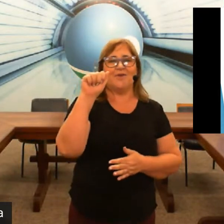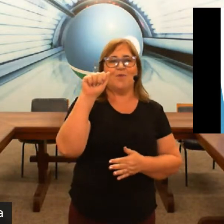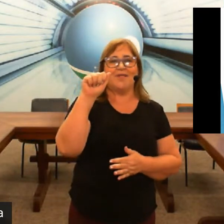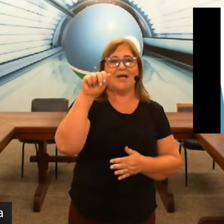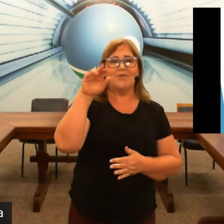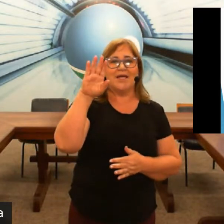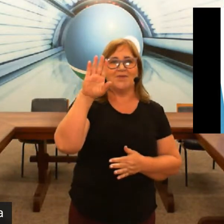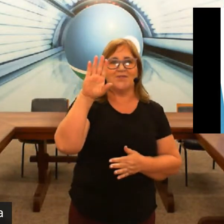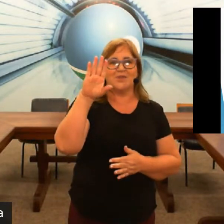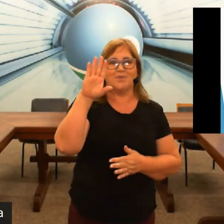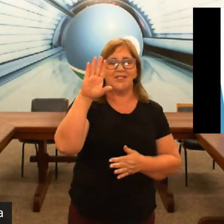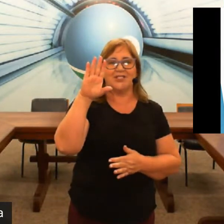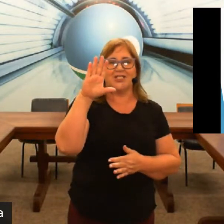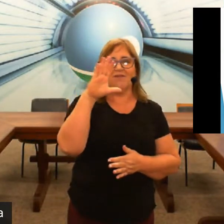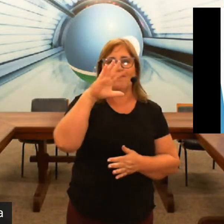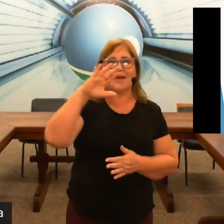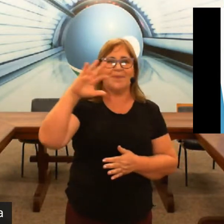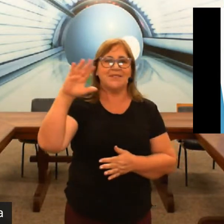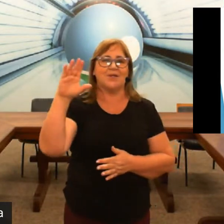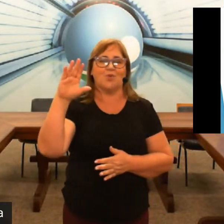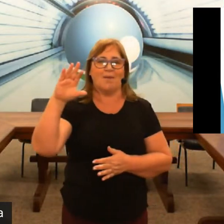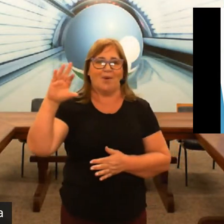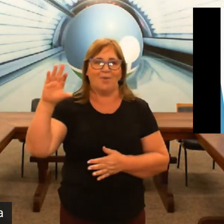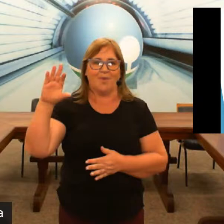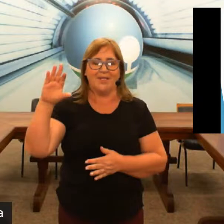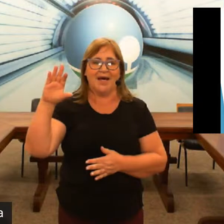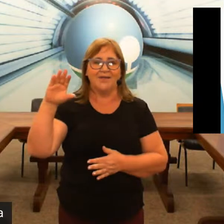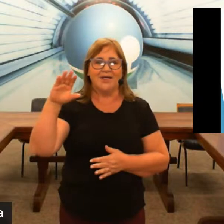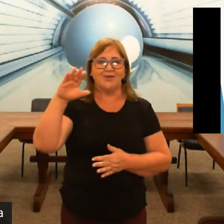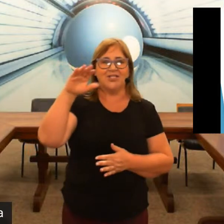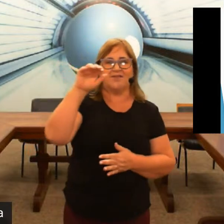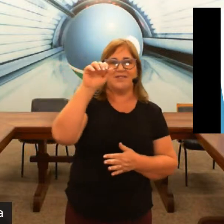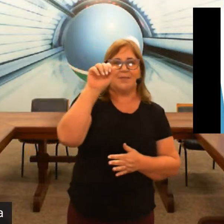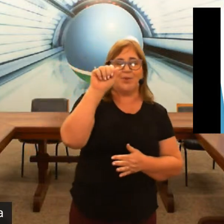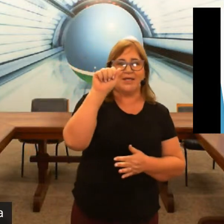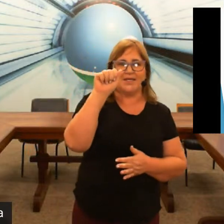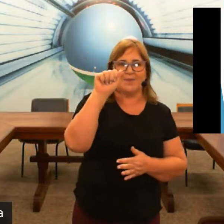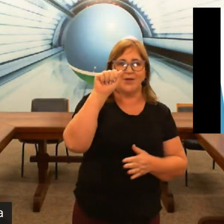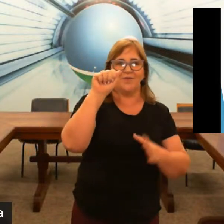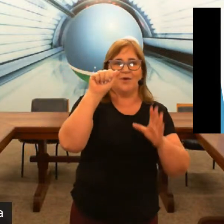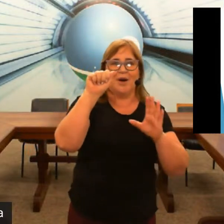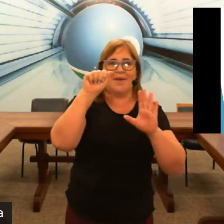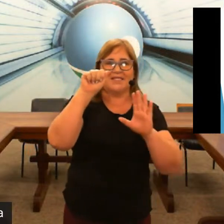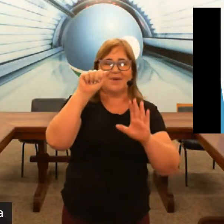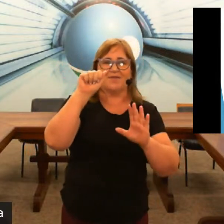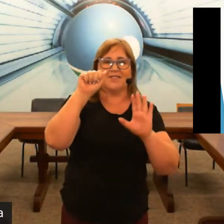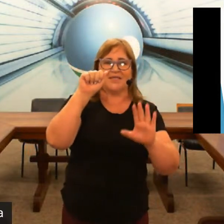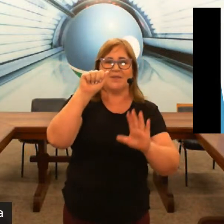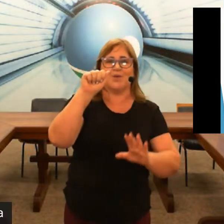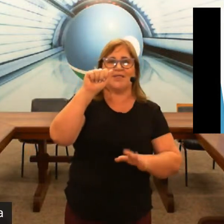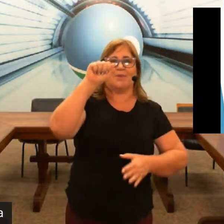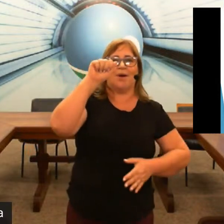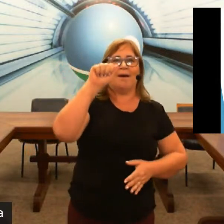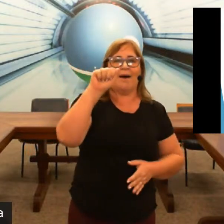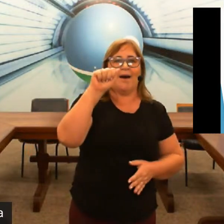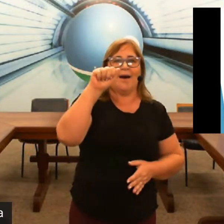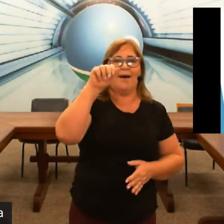gente vai movimentar os dedos mas a gente não vai ficar passeando com a mão combinado? então a gente vai fazer por exemplo eu vou passar para vocês mas por exemplo A